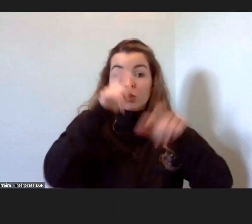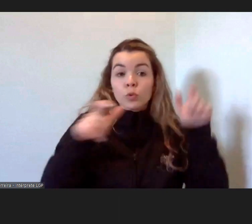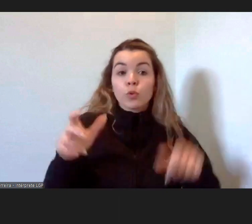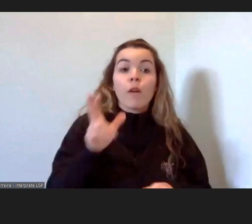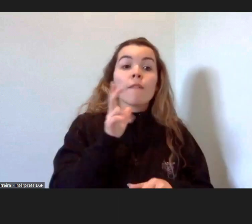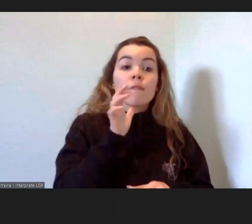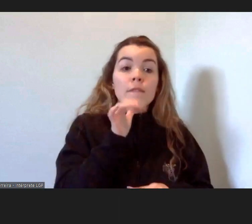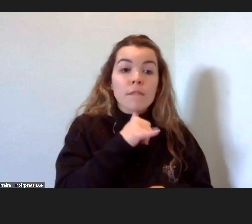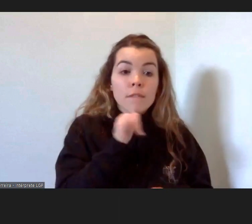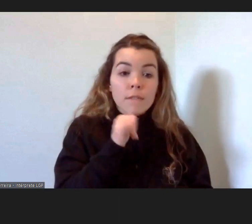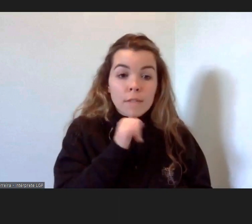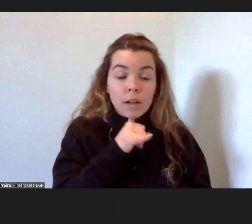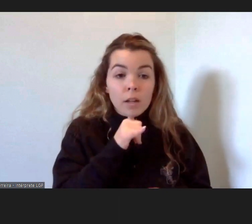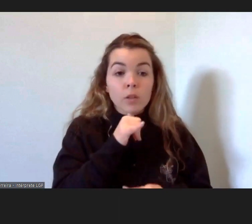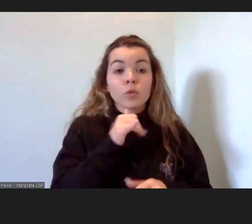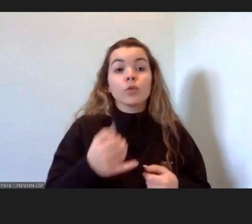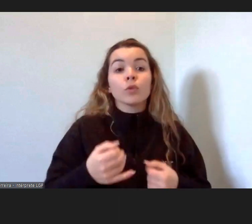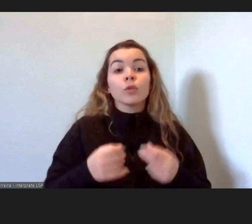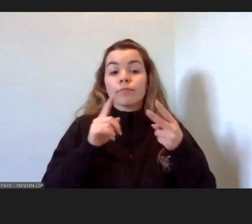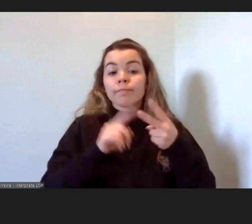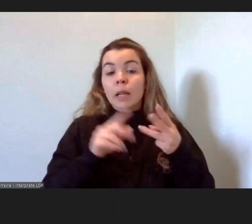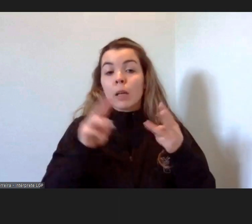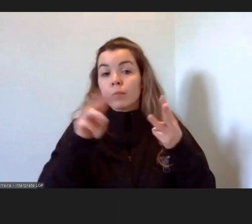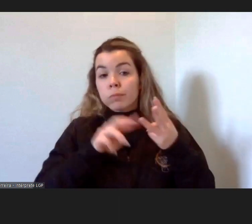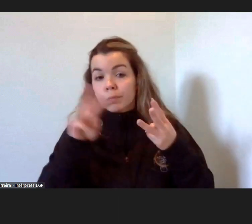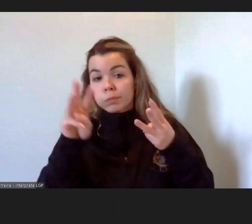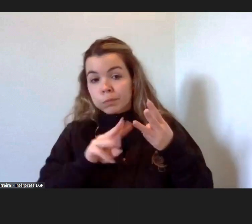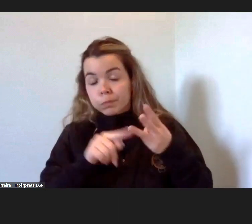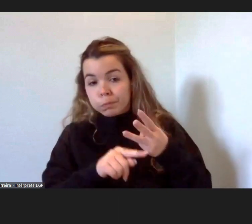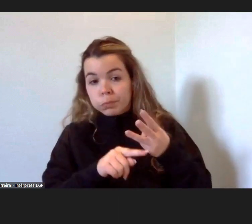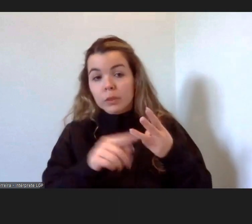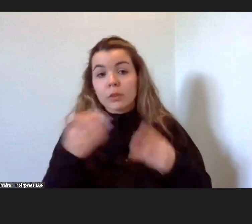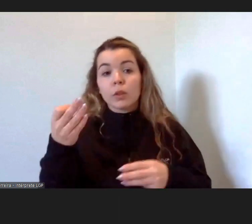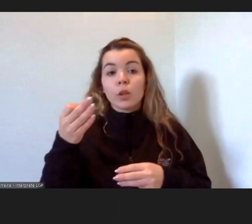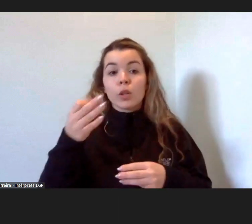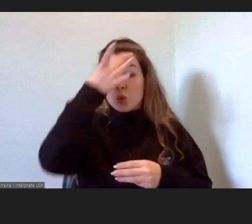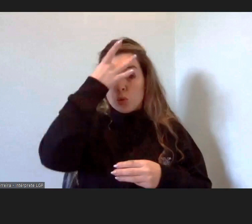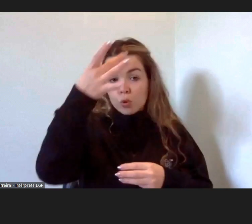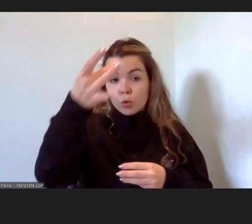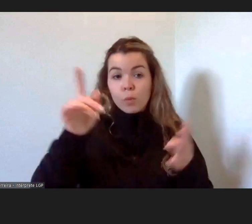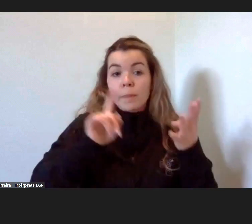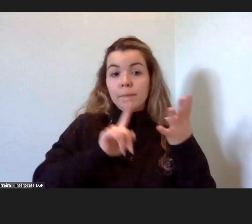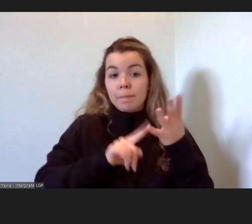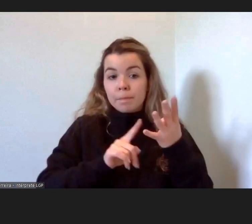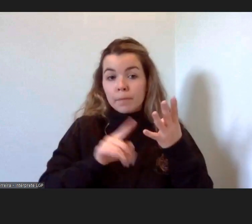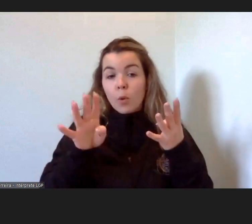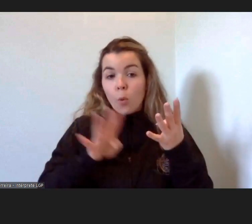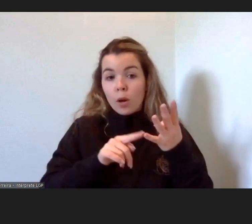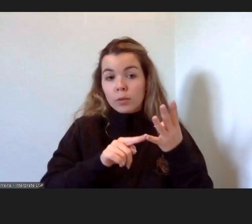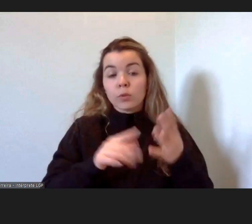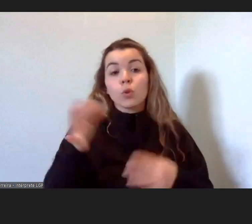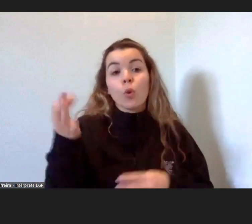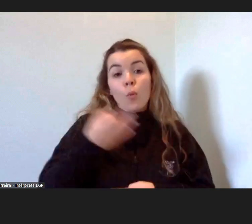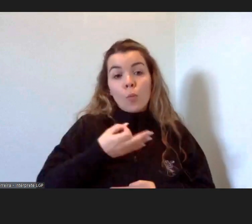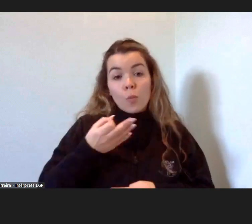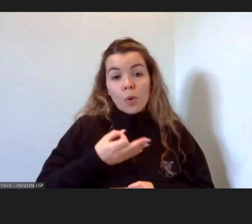em terceiro lugar está Estúbal e, em quarto lugar, o distrito do Porto. Nós trabalhamos, essencialmente, no município de Vila Nova de Gaia, que